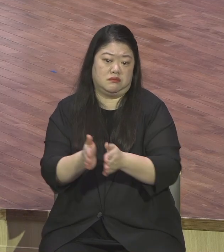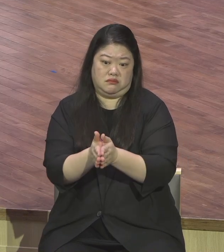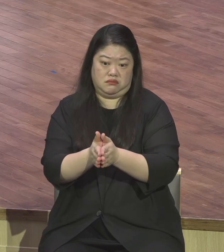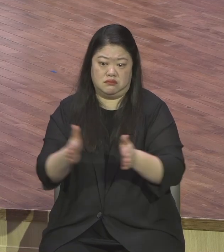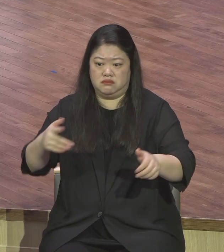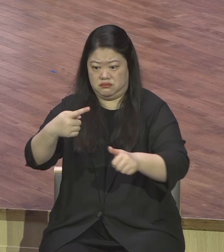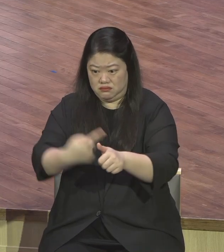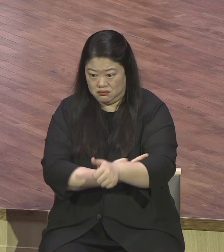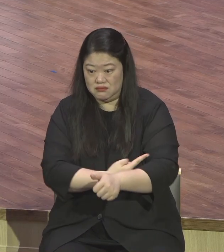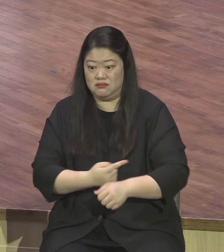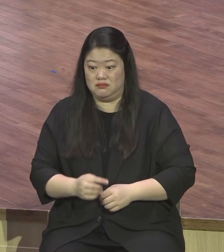바뀌었어요